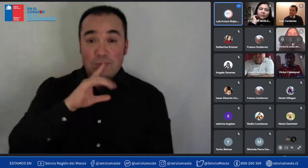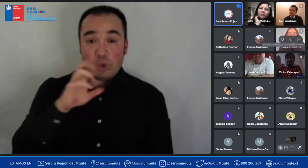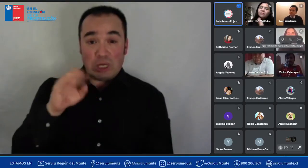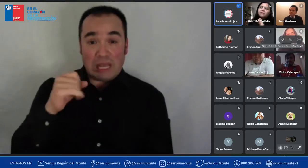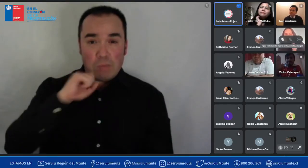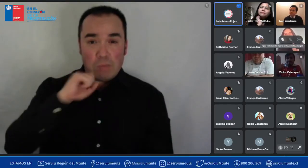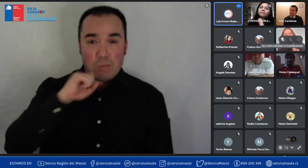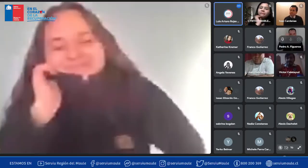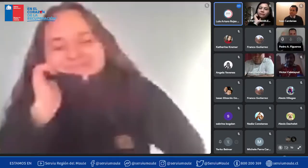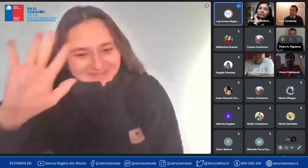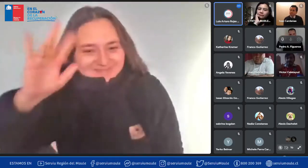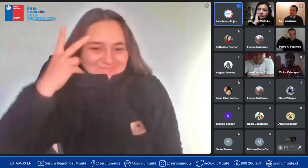Victoria